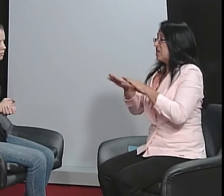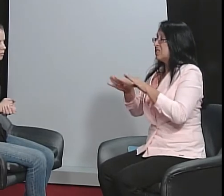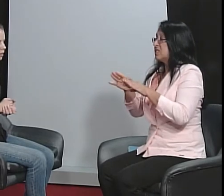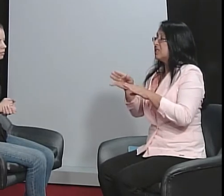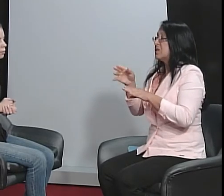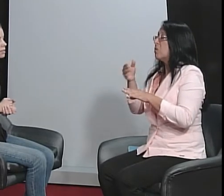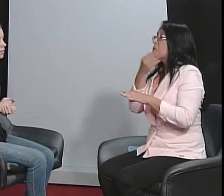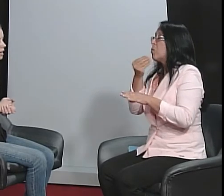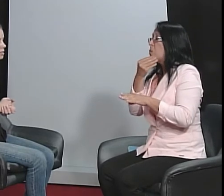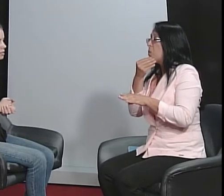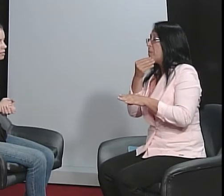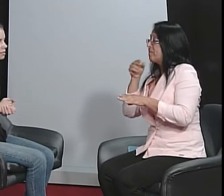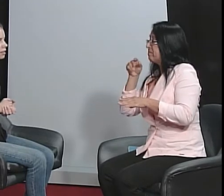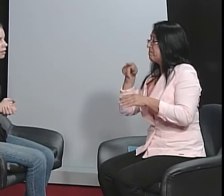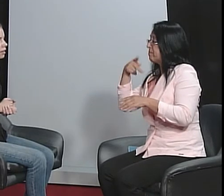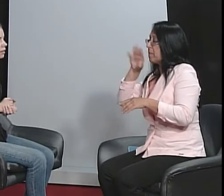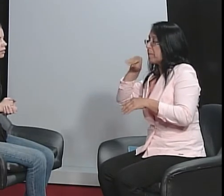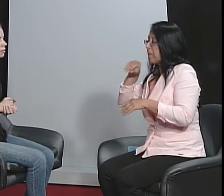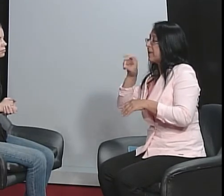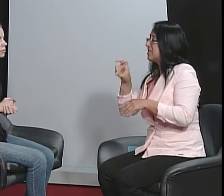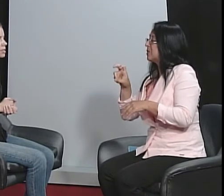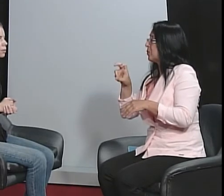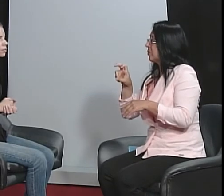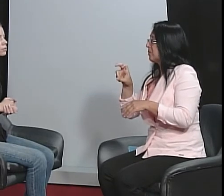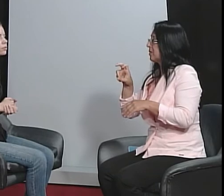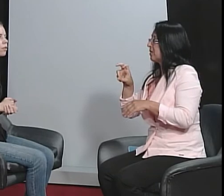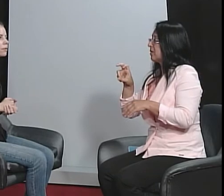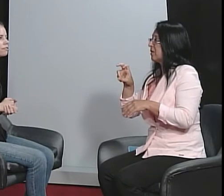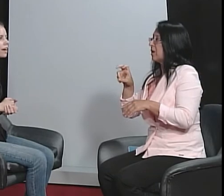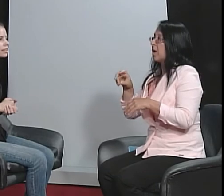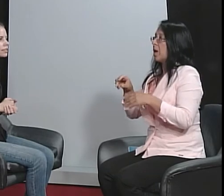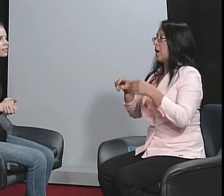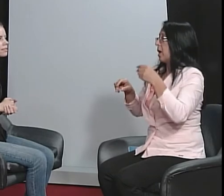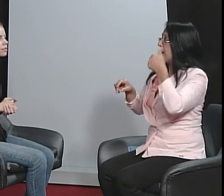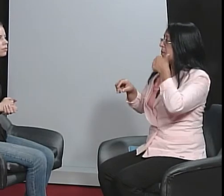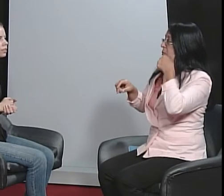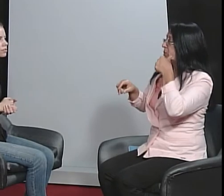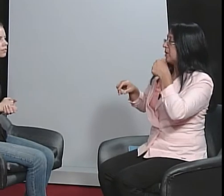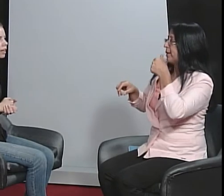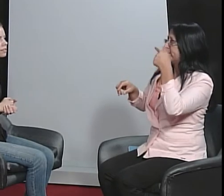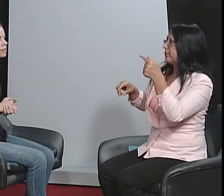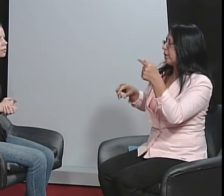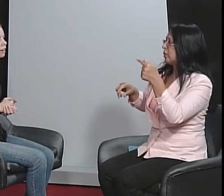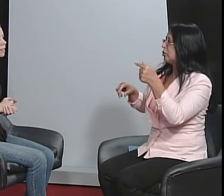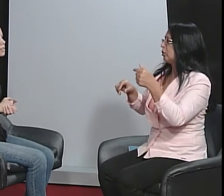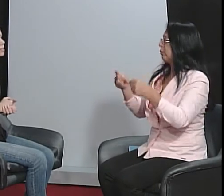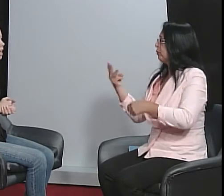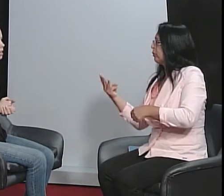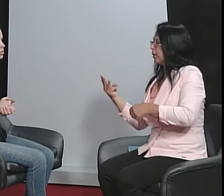Então, às vezes, por exemplo, o homem fala cinco línguas diferentes, a mulher fala sete,